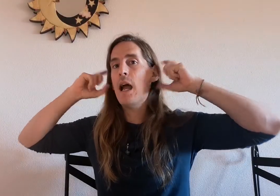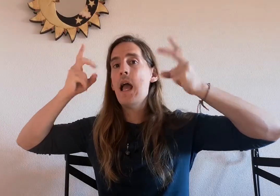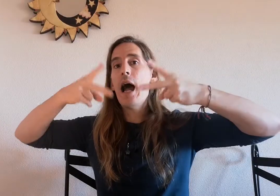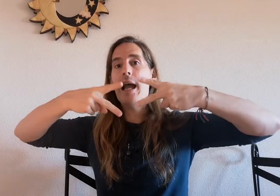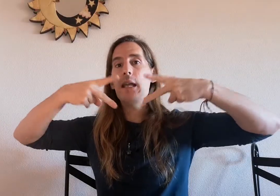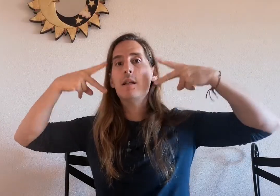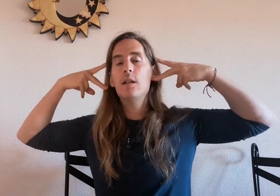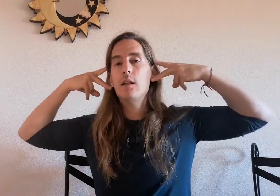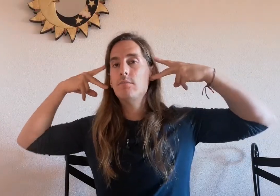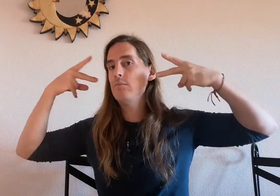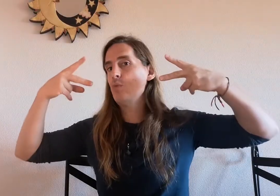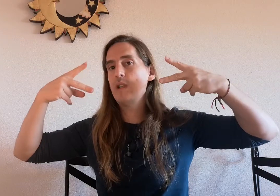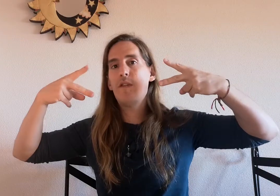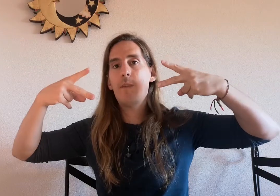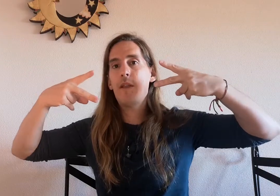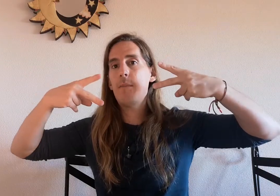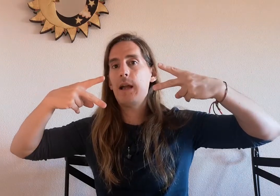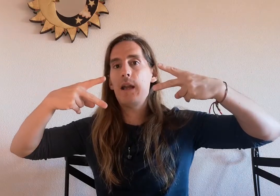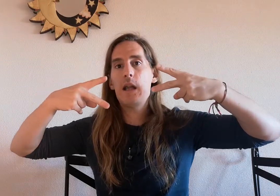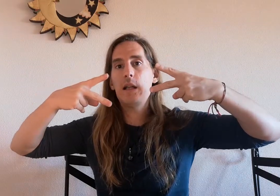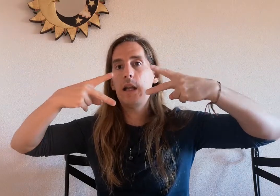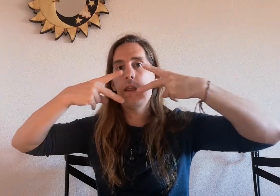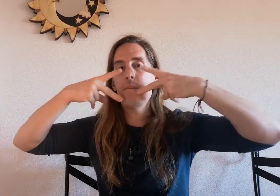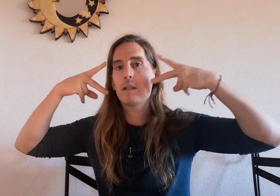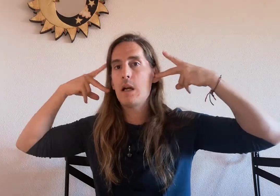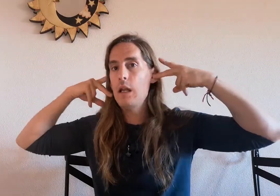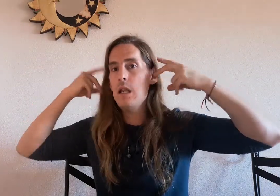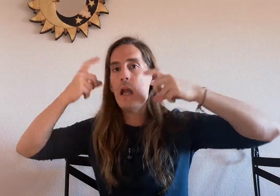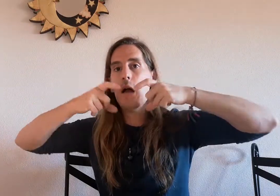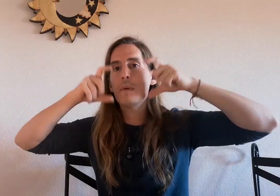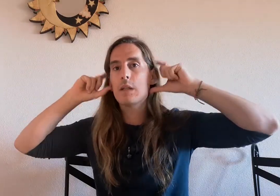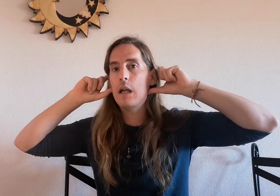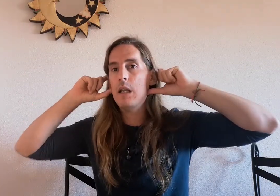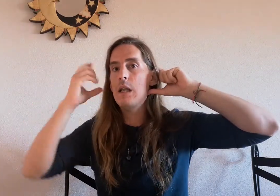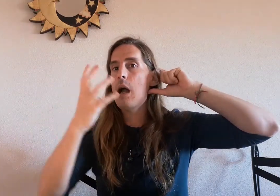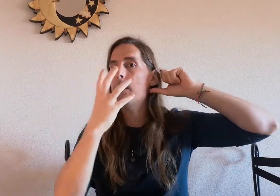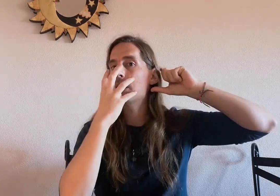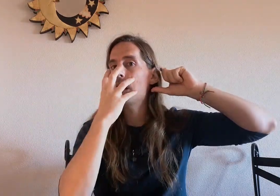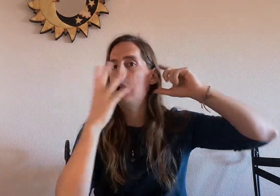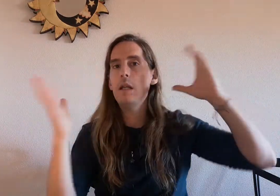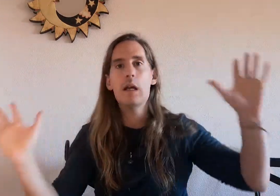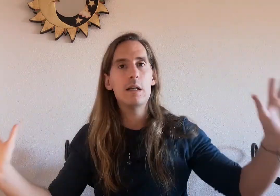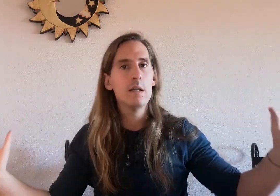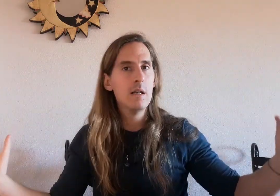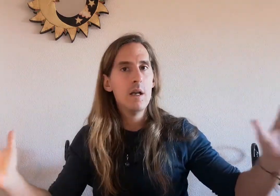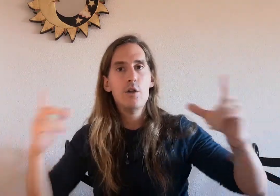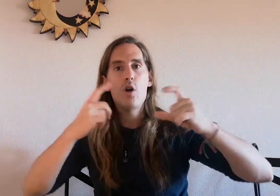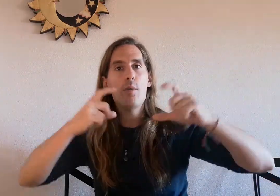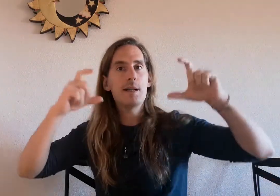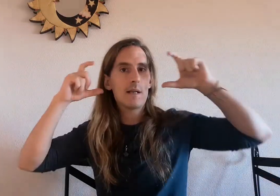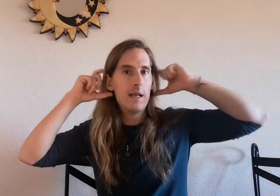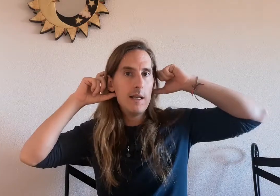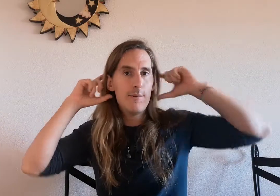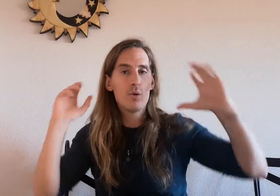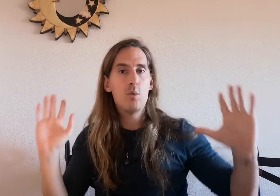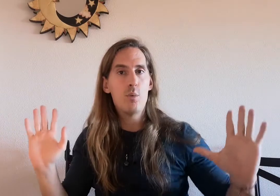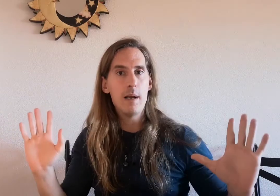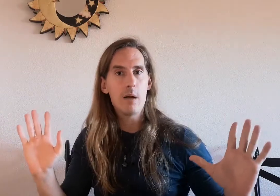hay muchas formas de hacer mascarilla hay gente que hace mascarilla mascarilla mascarilla mascarilla yo hago mascarilla por como me la